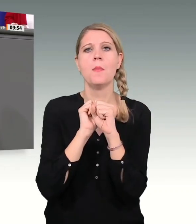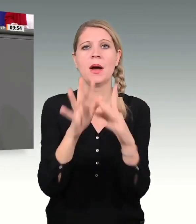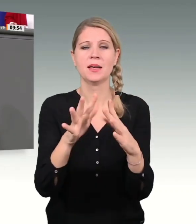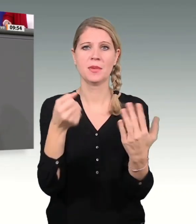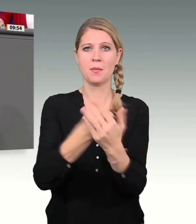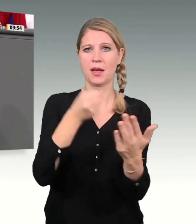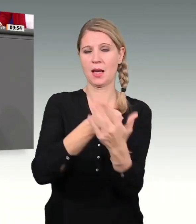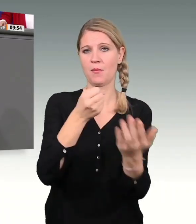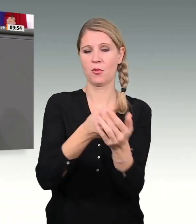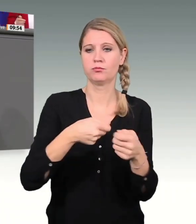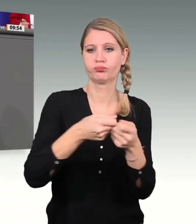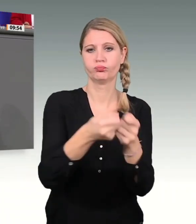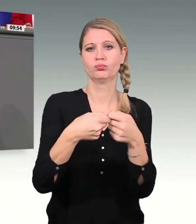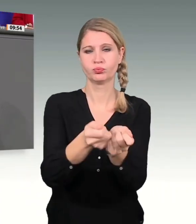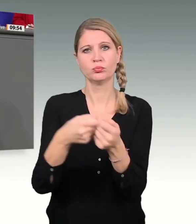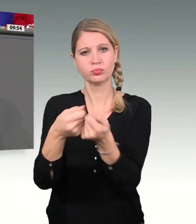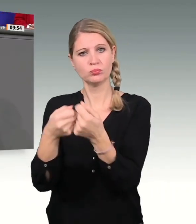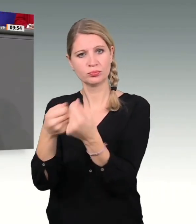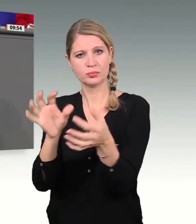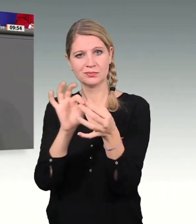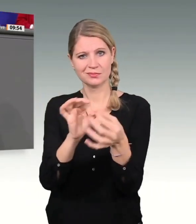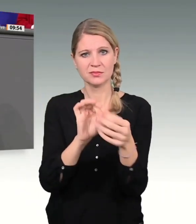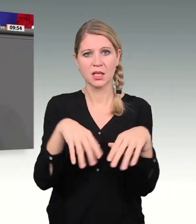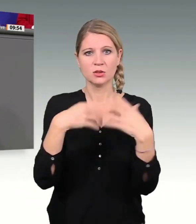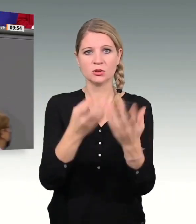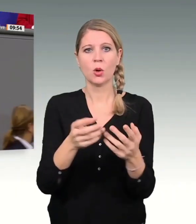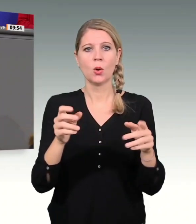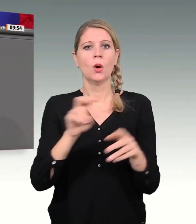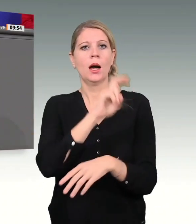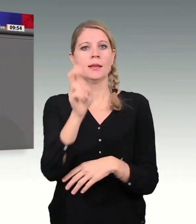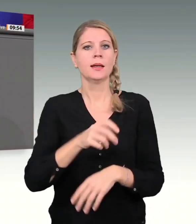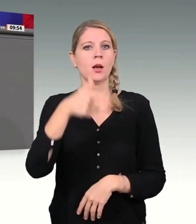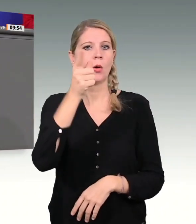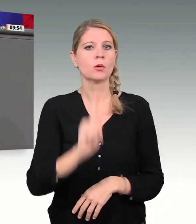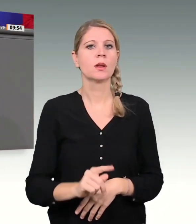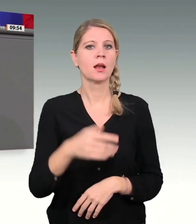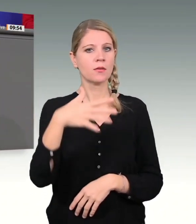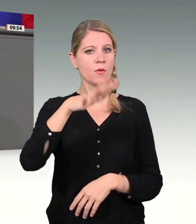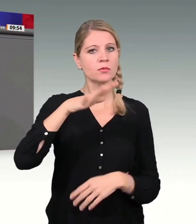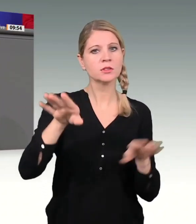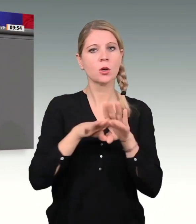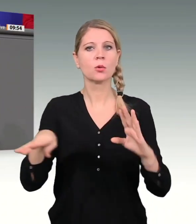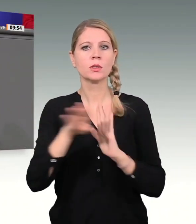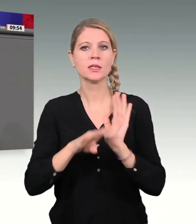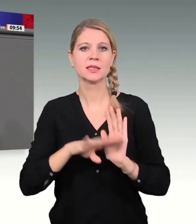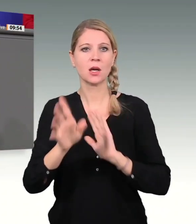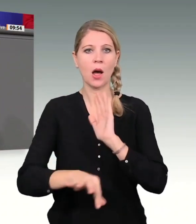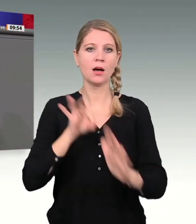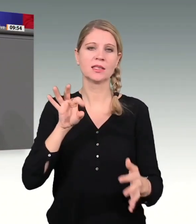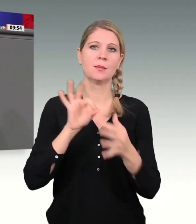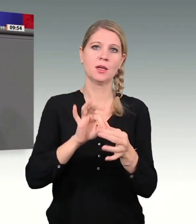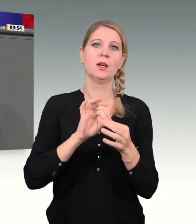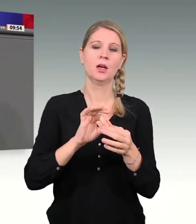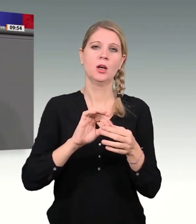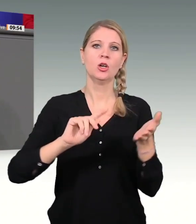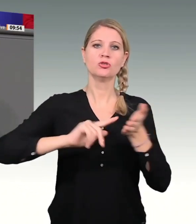Artikel 115 Grundgesetz mit der Ausnahme von der Schuldenregel vorschreibt. Aber da bleiben doch noch 60 Milliarden